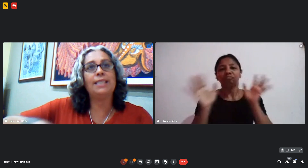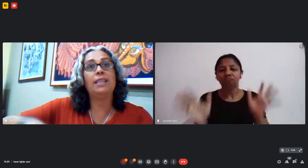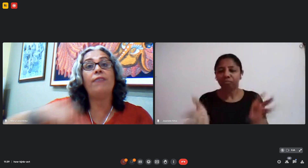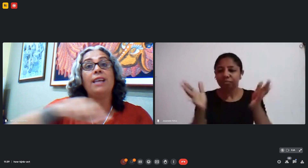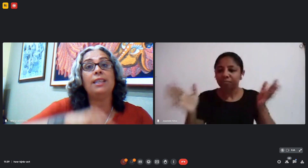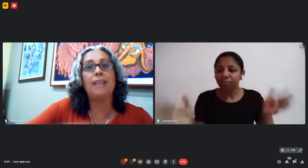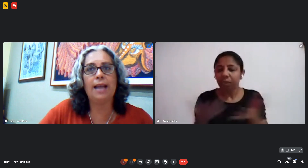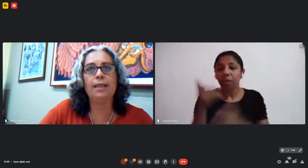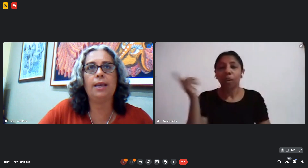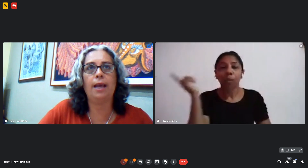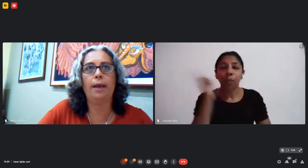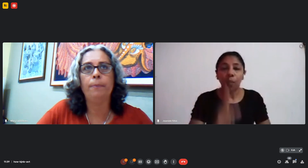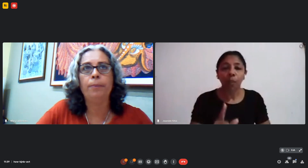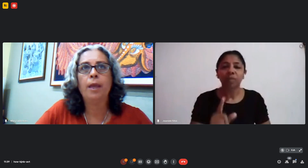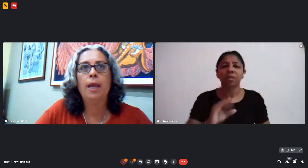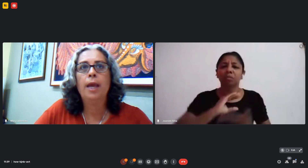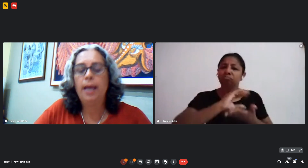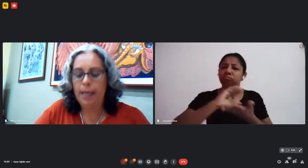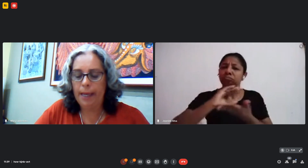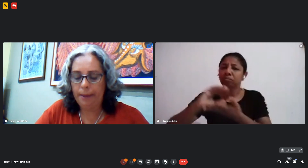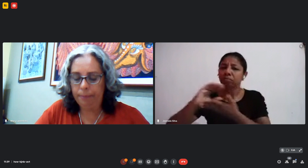fomentar essa diversidade que é